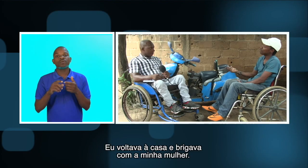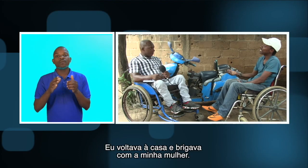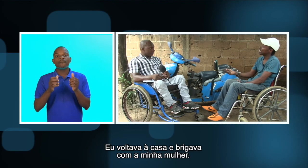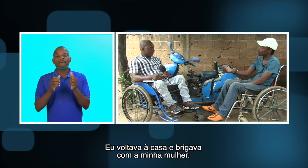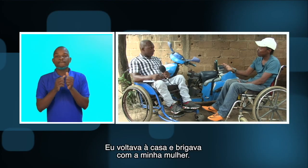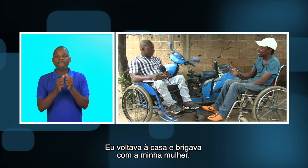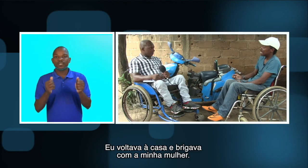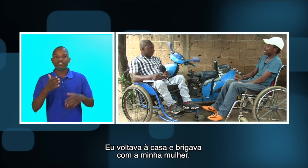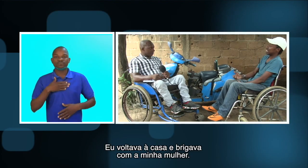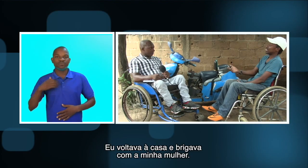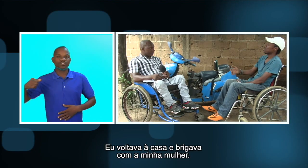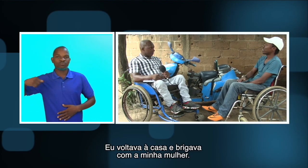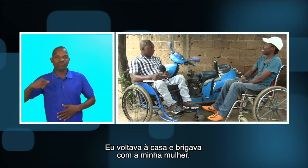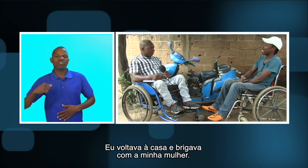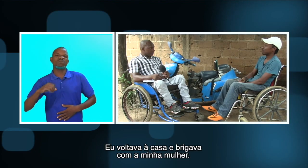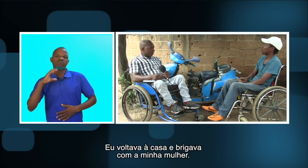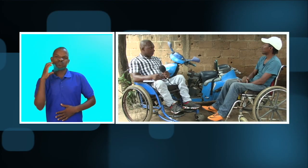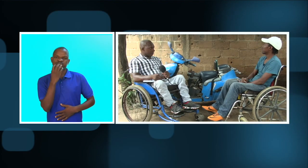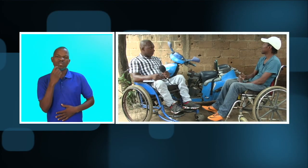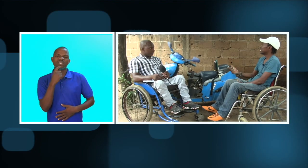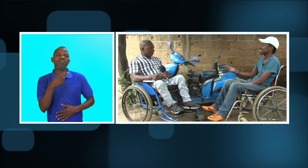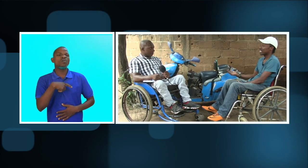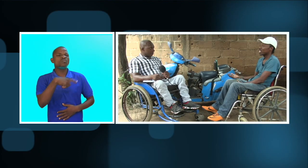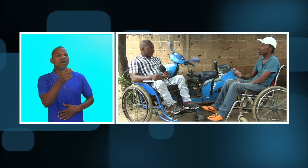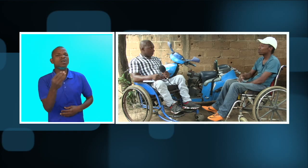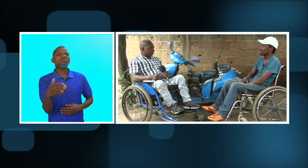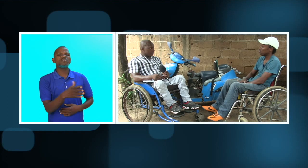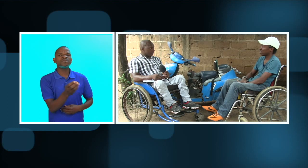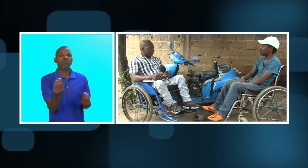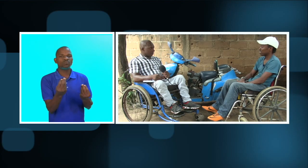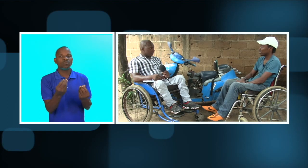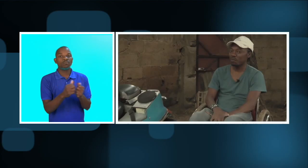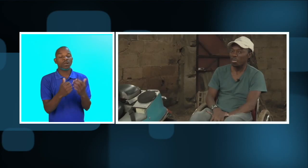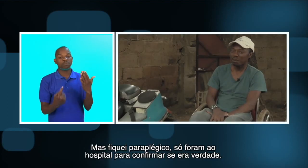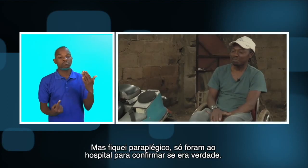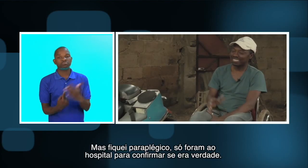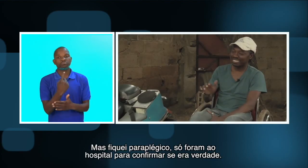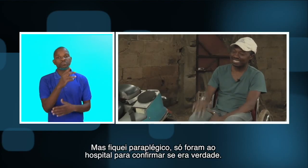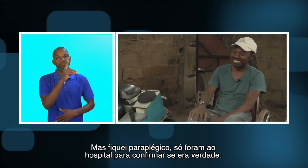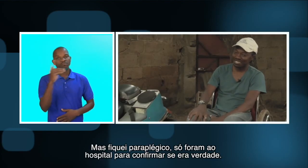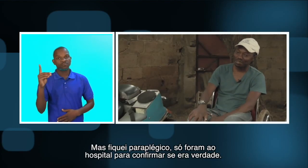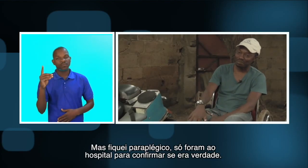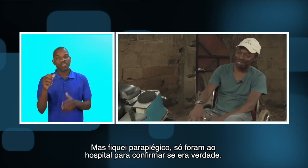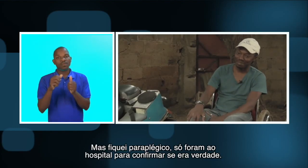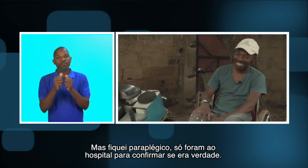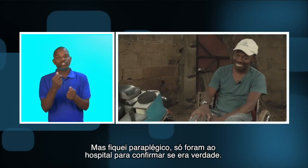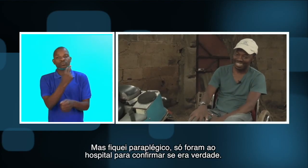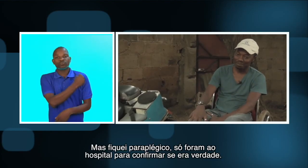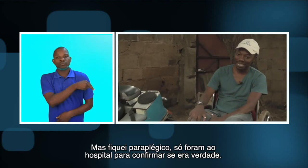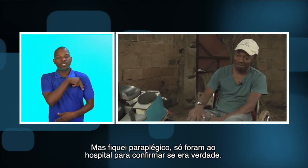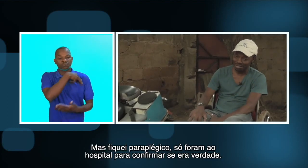casa até tinha briga com a senhora em casa porque olha você desde que saiu isto aquilo aquilo aquilo mas chegou a